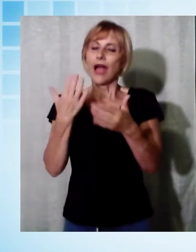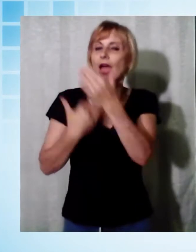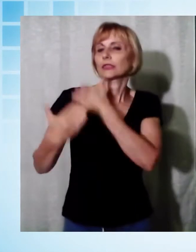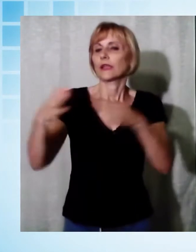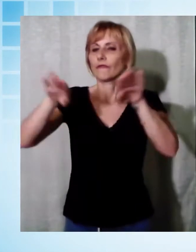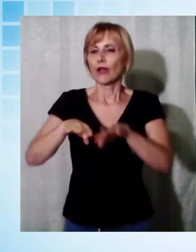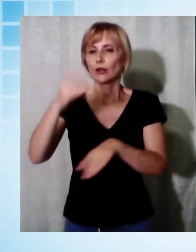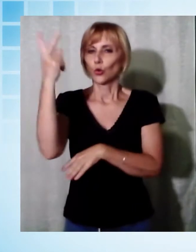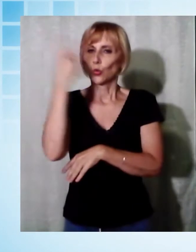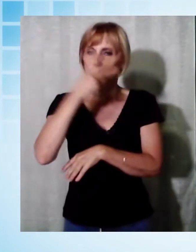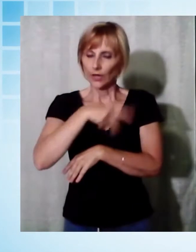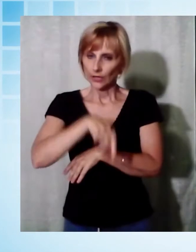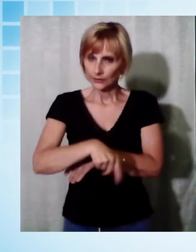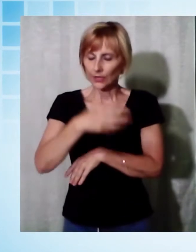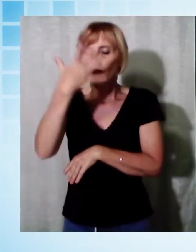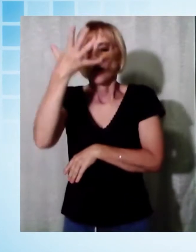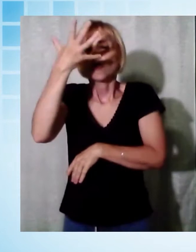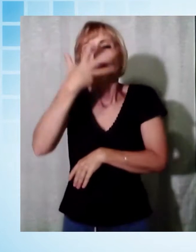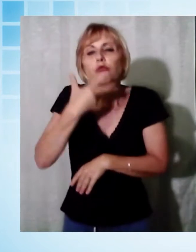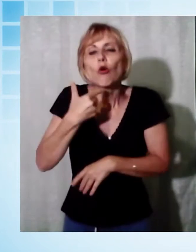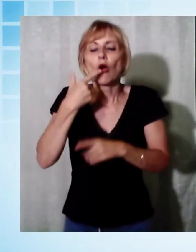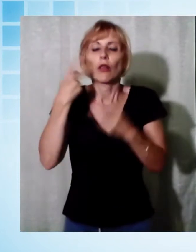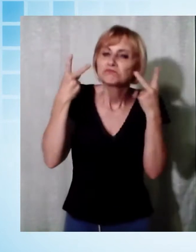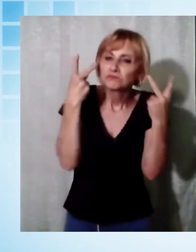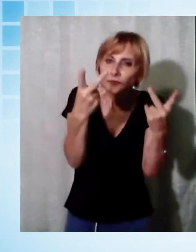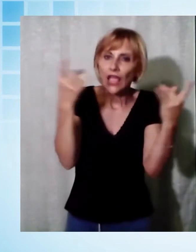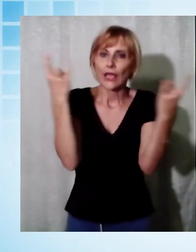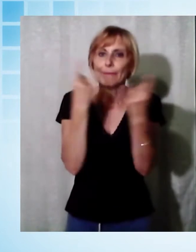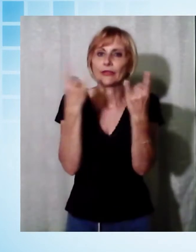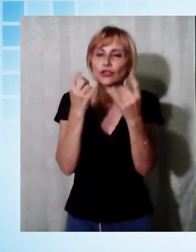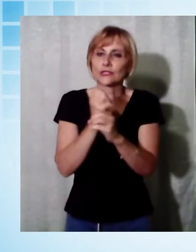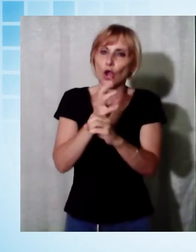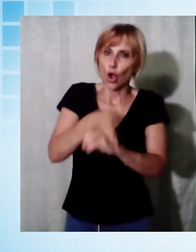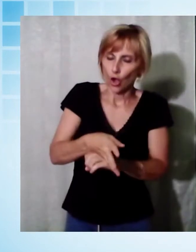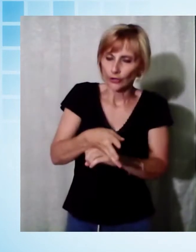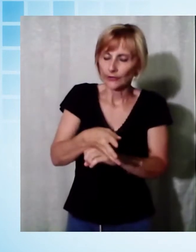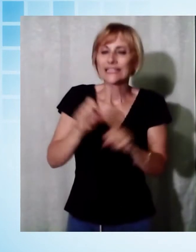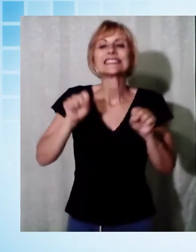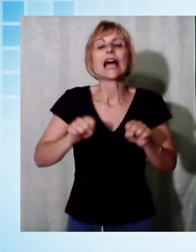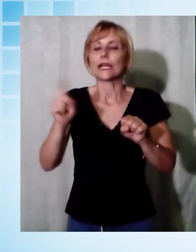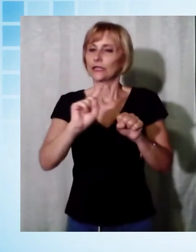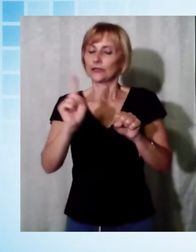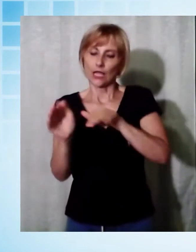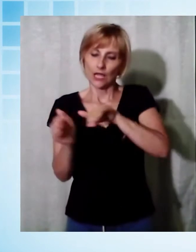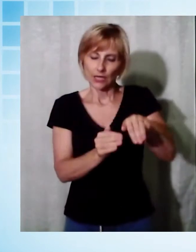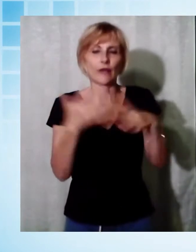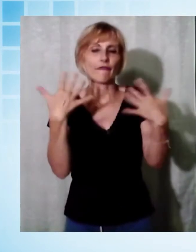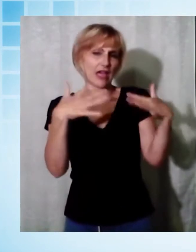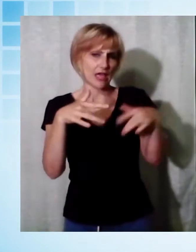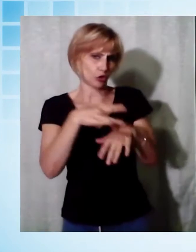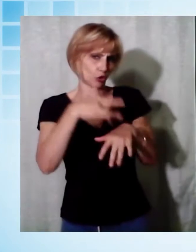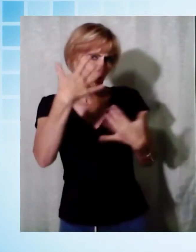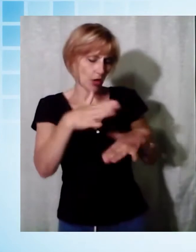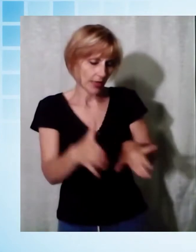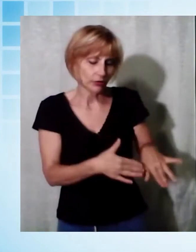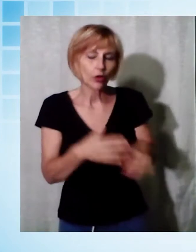concludere l'annata con un sguardo all'emergenza Covid non sanitaria perché lì ci siamo già mossi ma un'emergenza economico